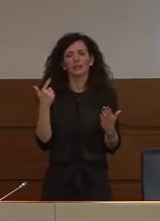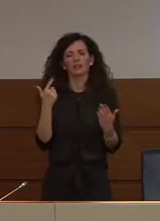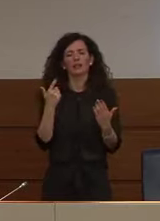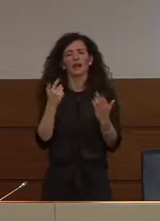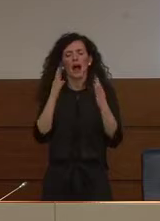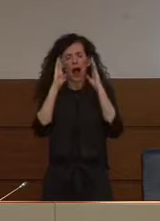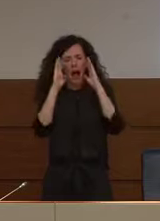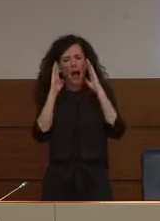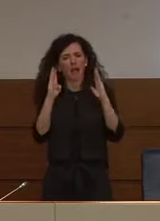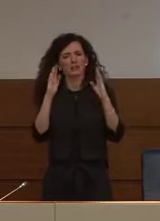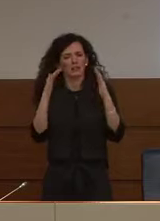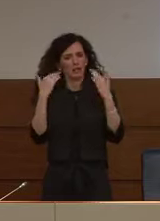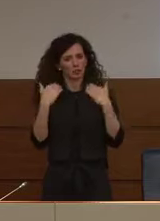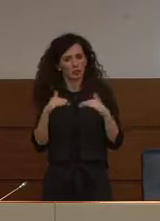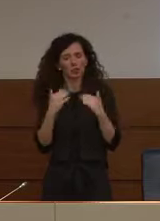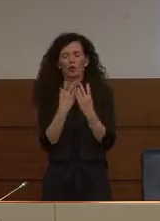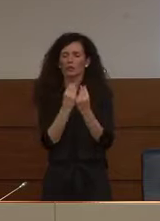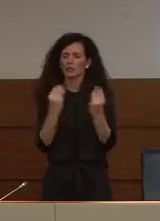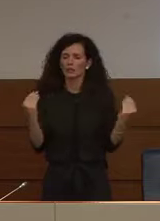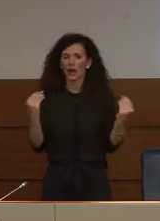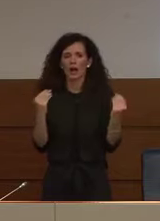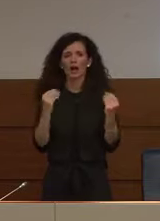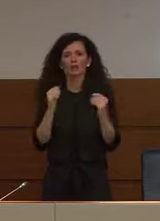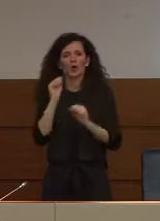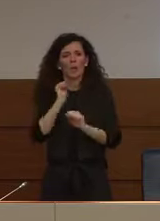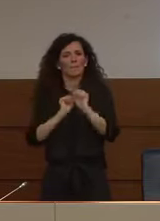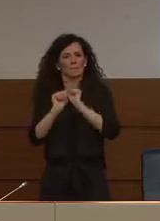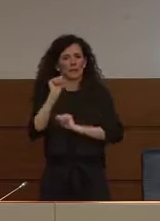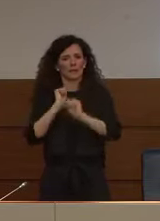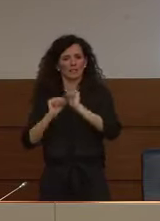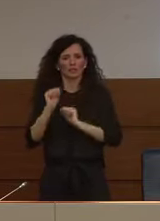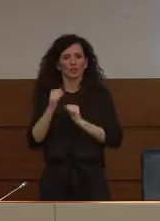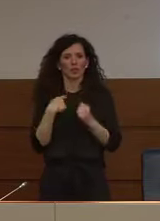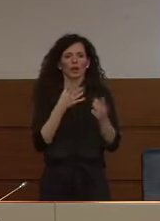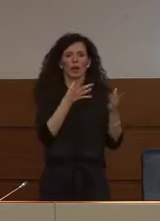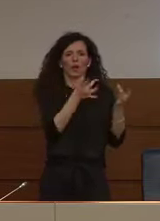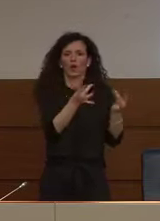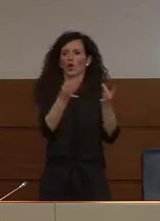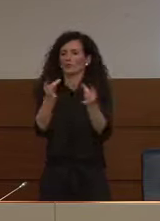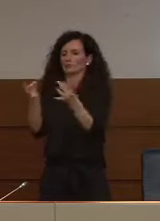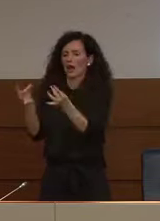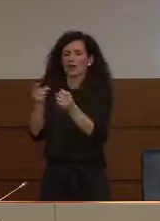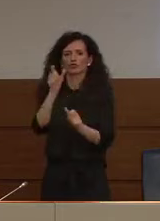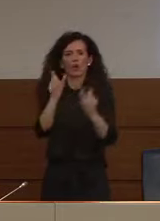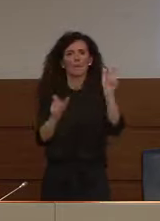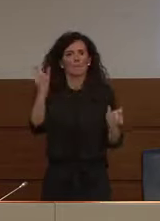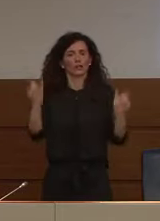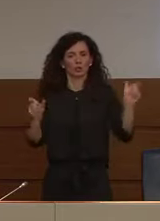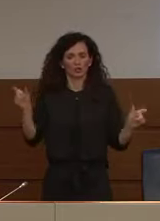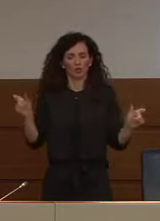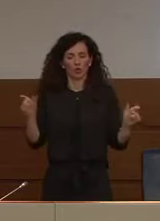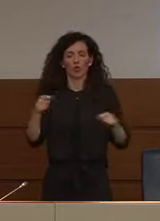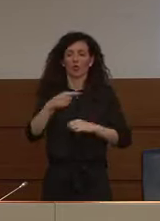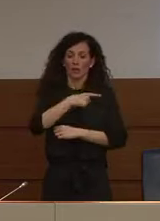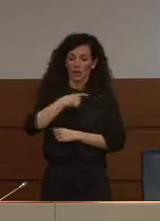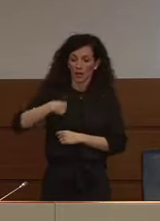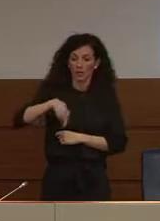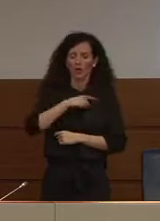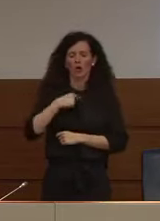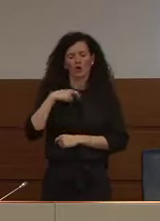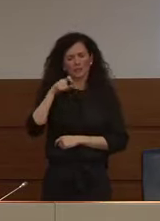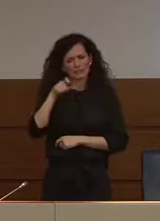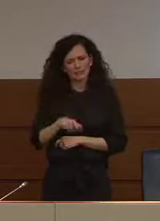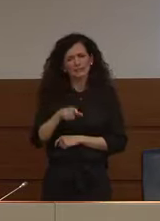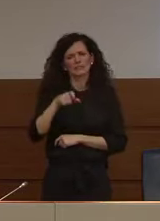attenzione alla prevenzione del contagio interumano abbiamo insistito tanto in